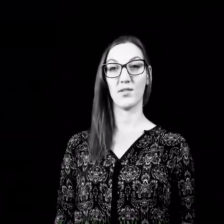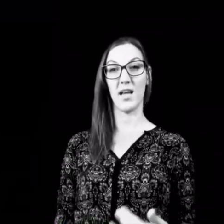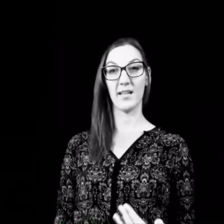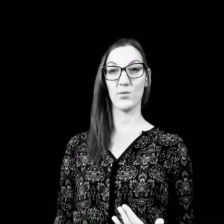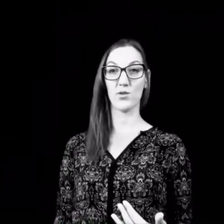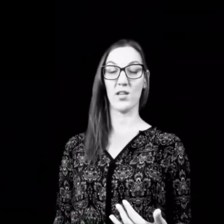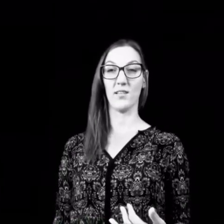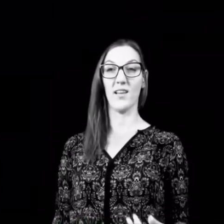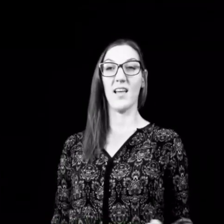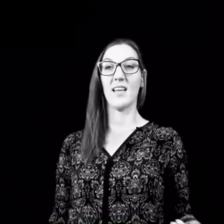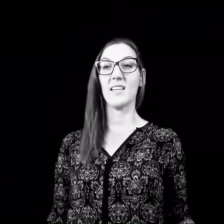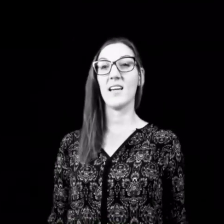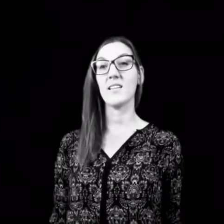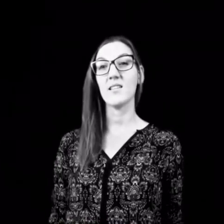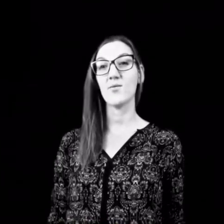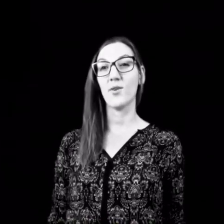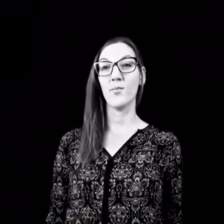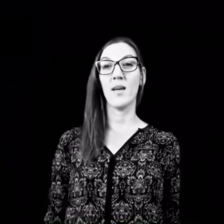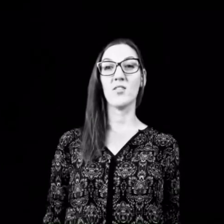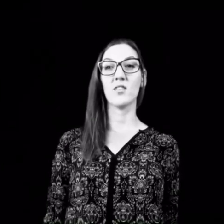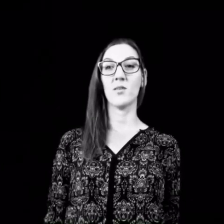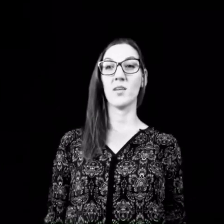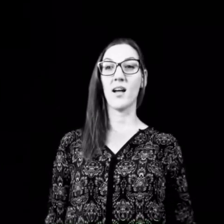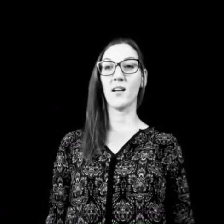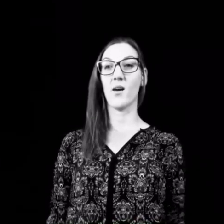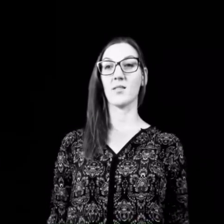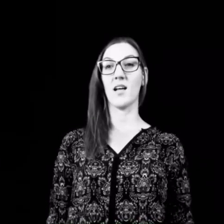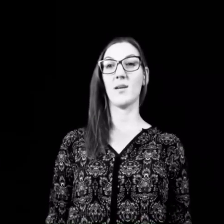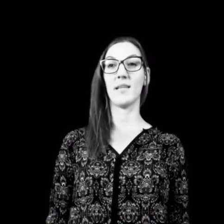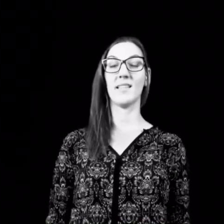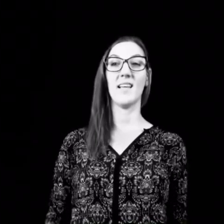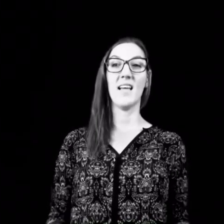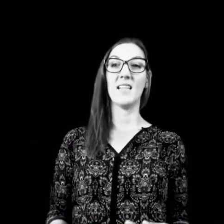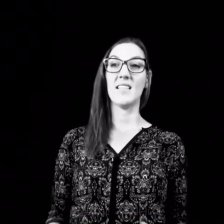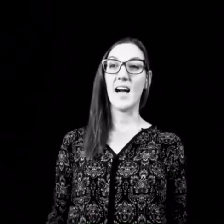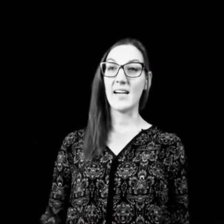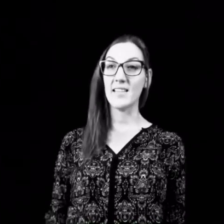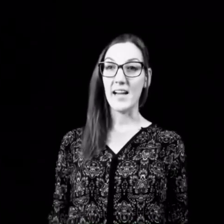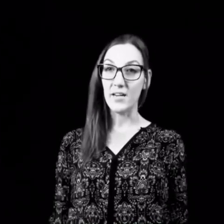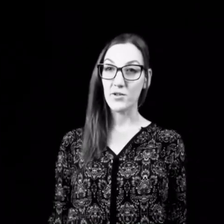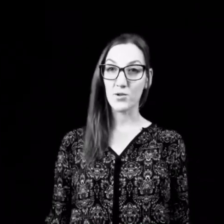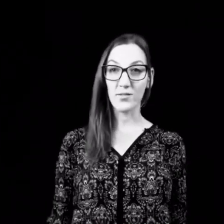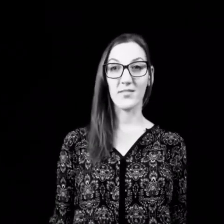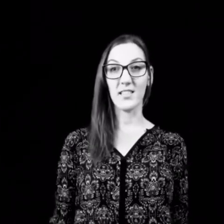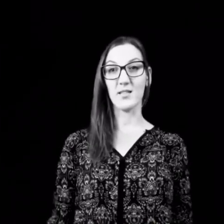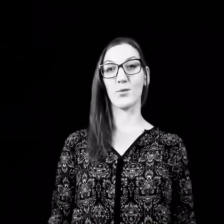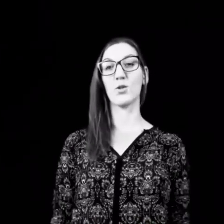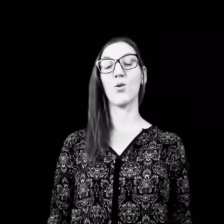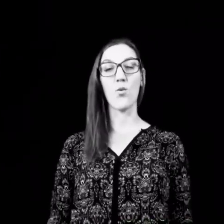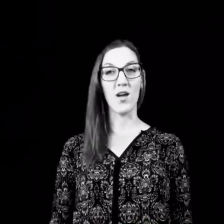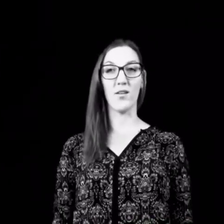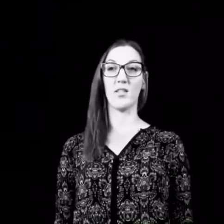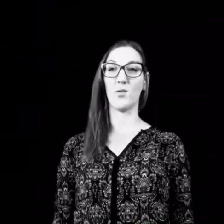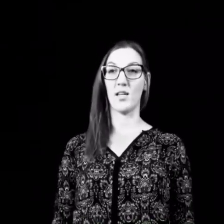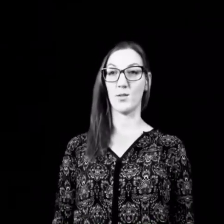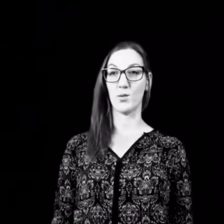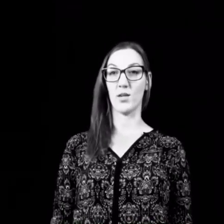einzustehen. Ich kenne das von Menschen, die im Krankenhaus arbeiten, die halten elf Stunden Dienst durch, ohne auf die Toilette zu gehen.